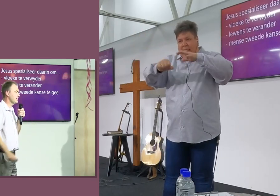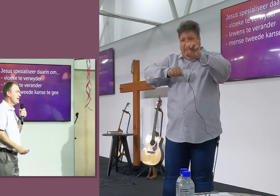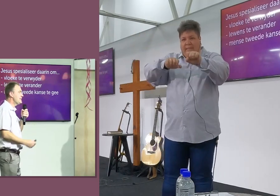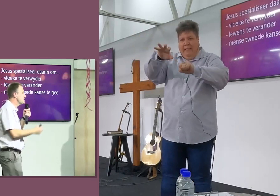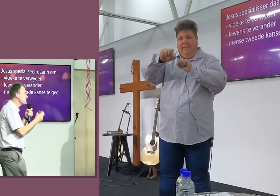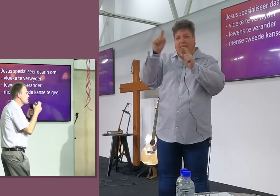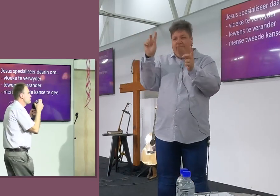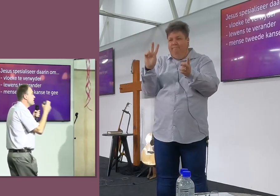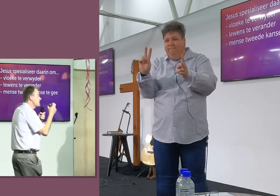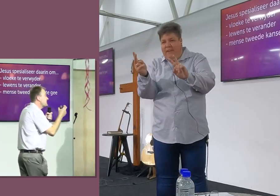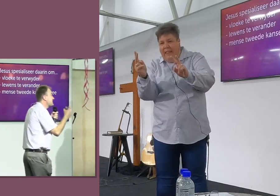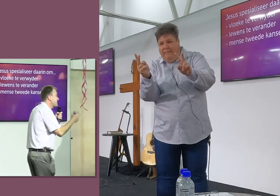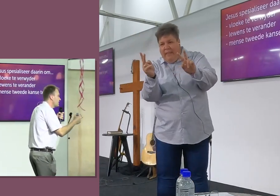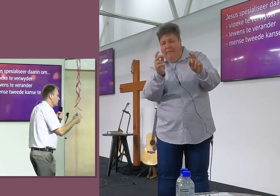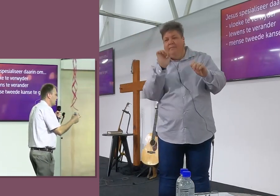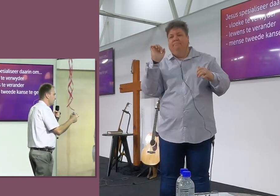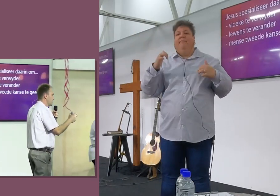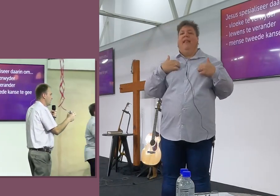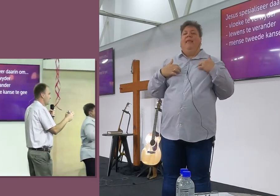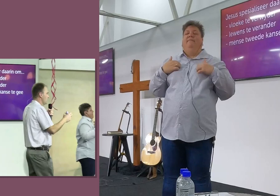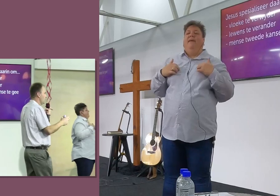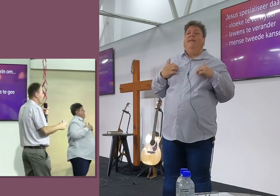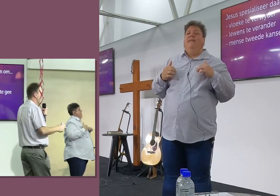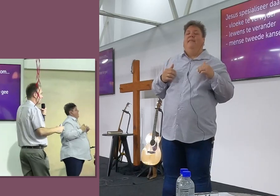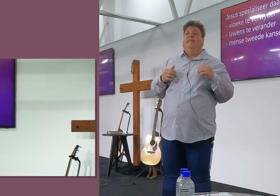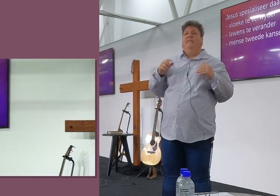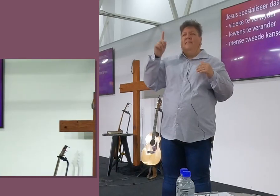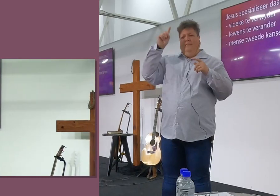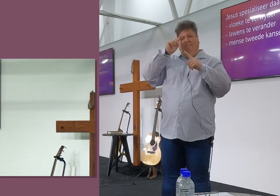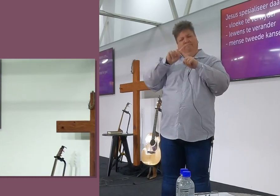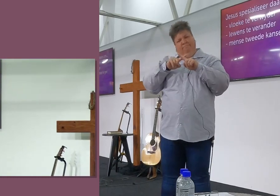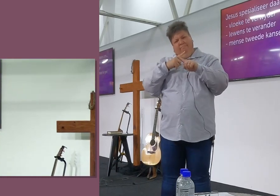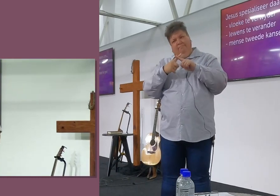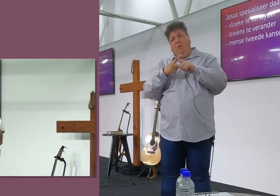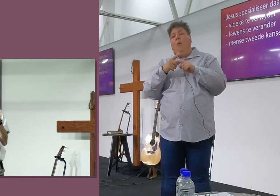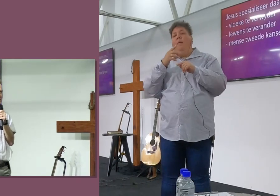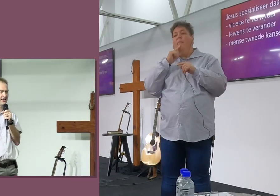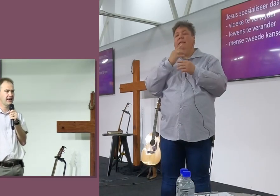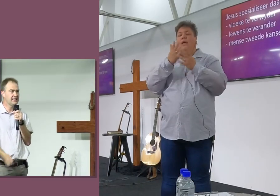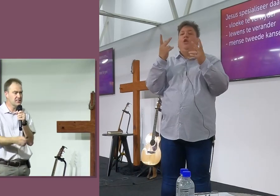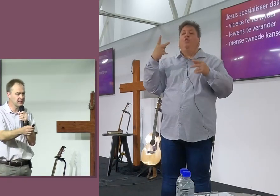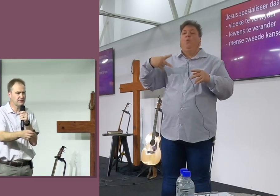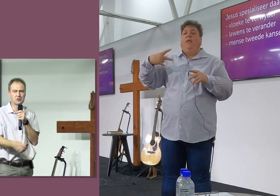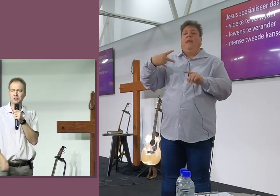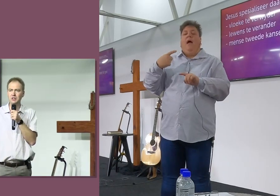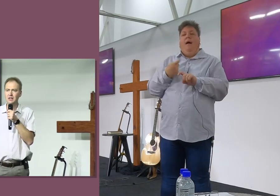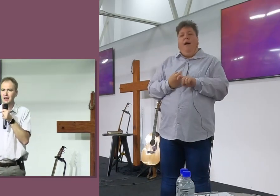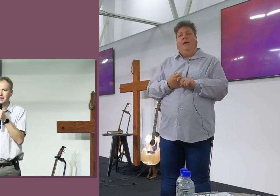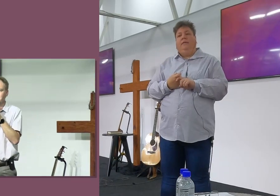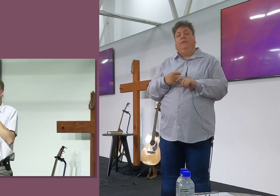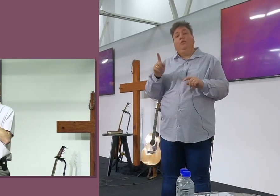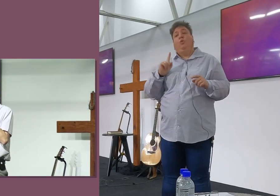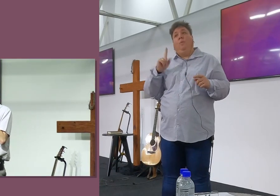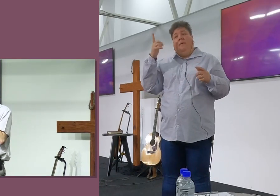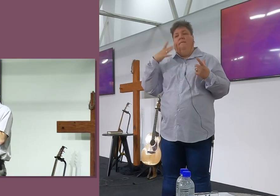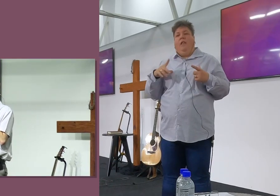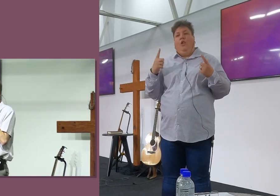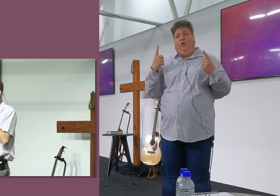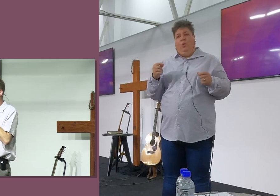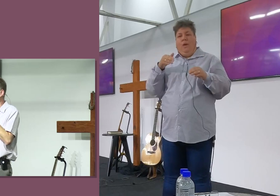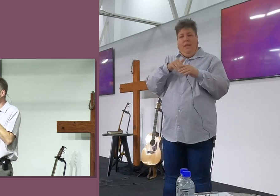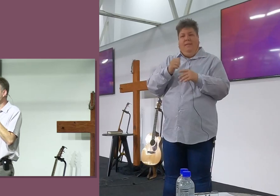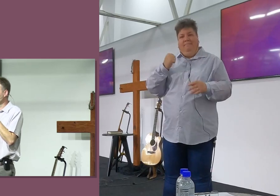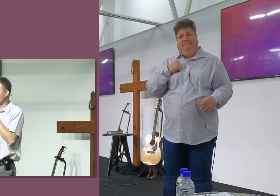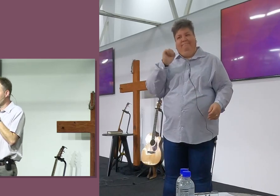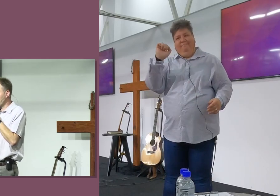verander. Jesus specialiseer daarin om vir mens een tweede kans te gee. En dis wat hy wil doen in my en in